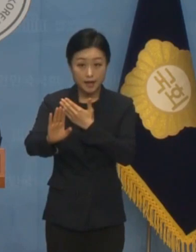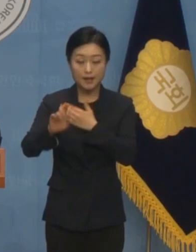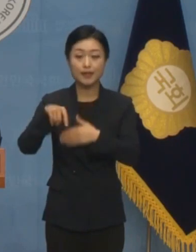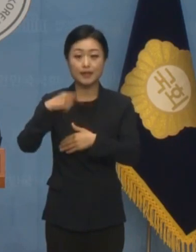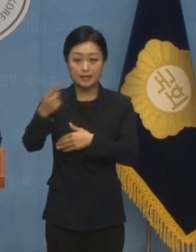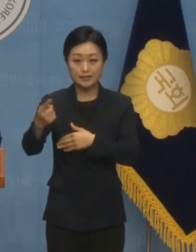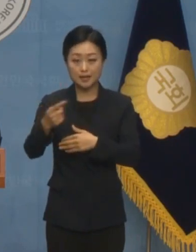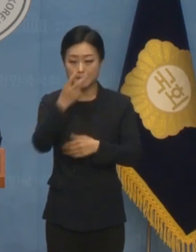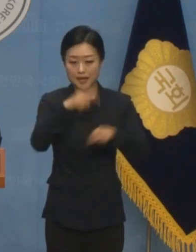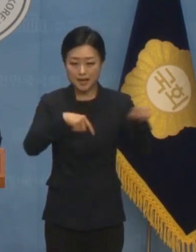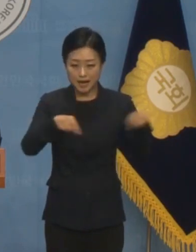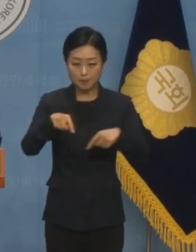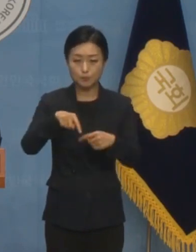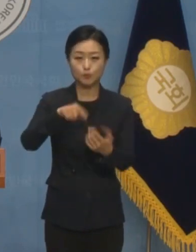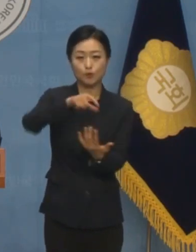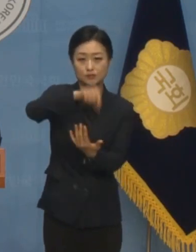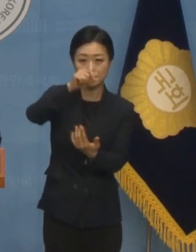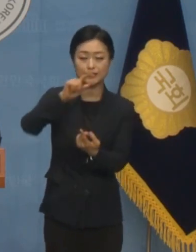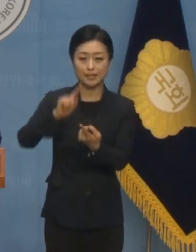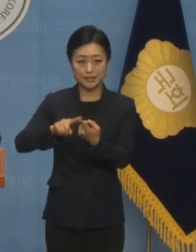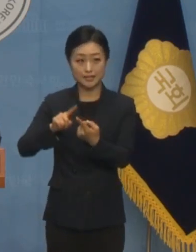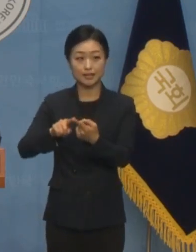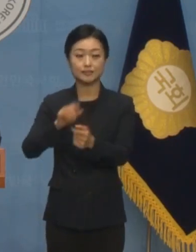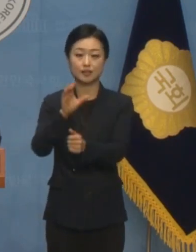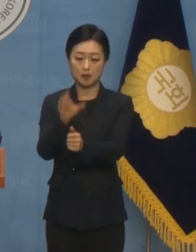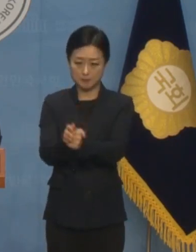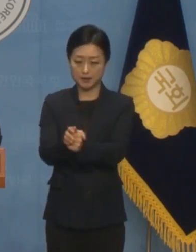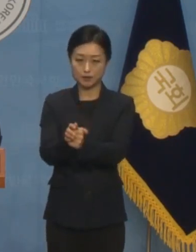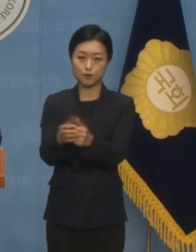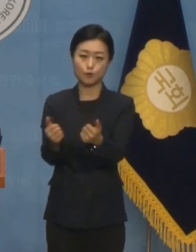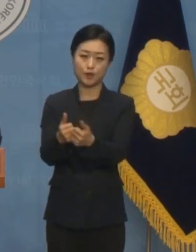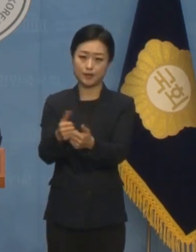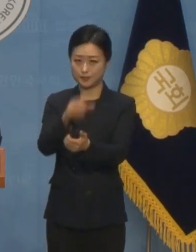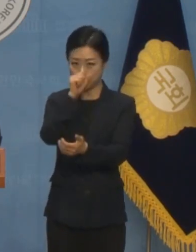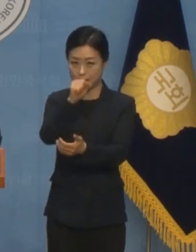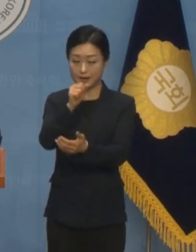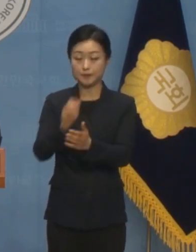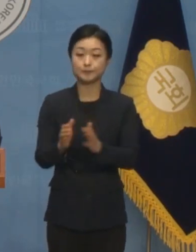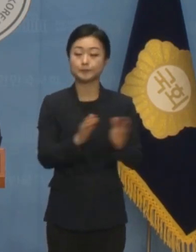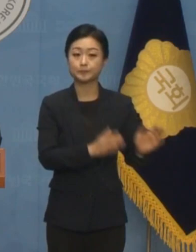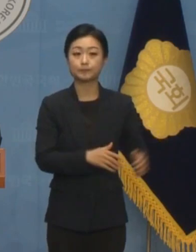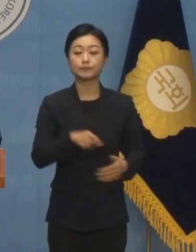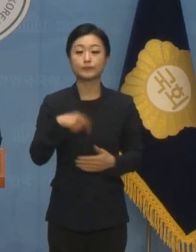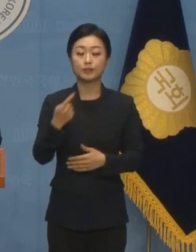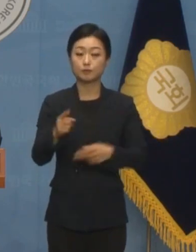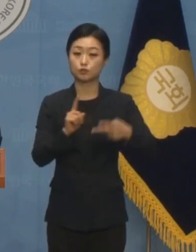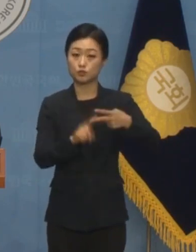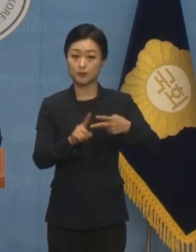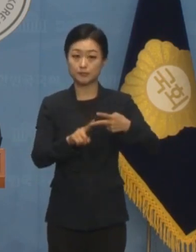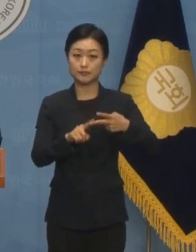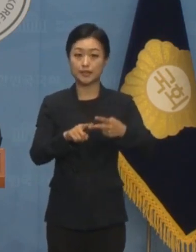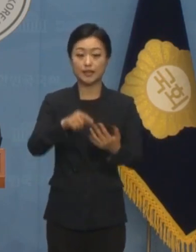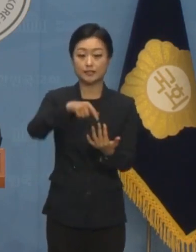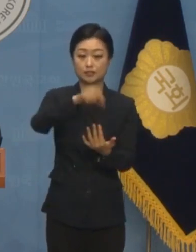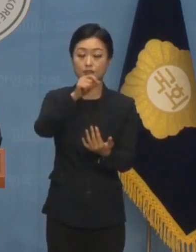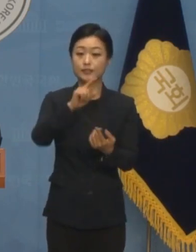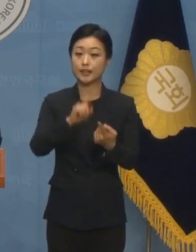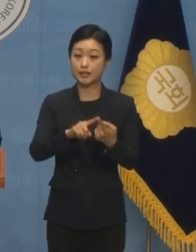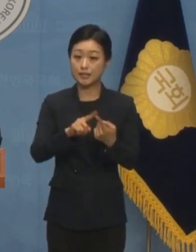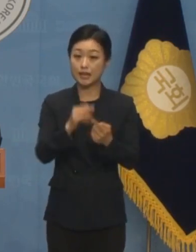상식이고 공정한 절차입니다 두 번째 선발 절차와 기준도 매우